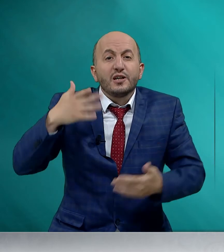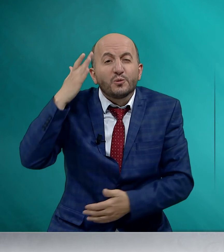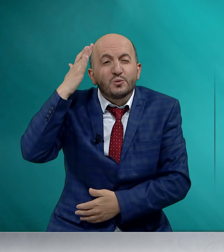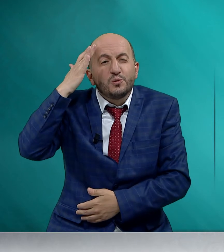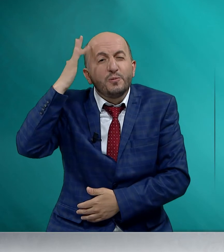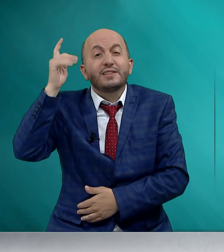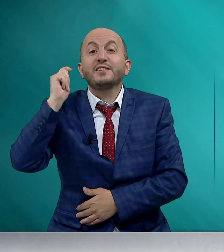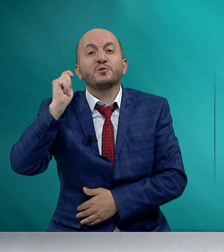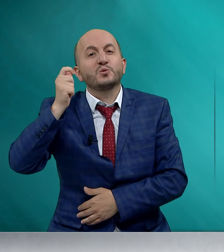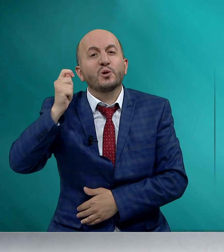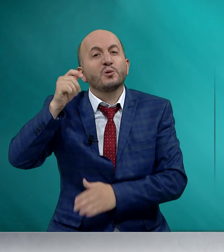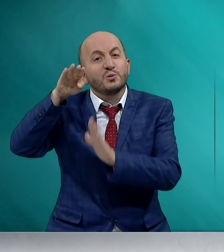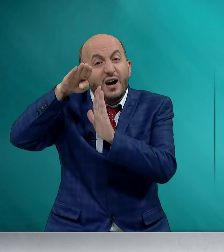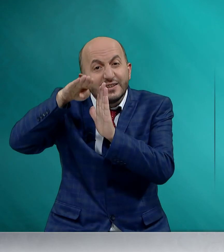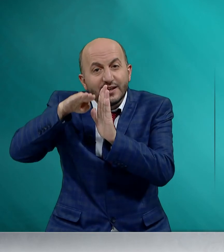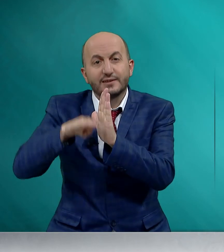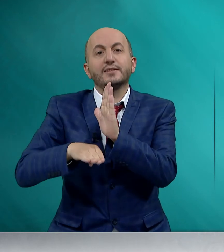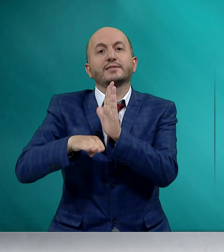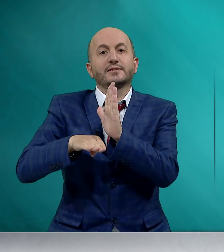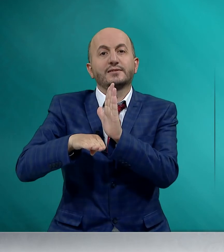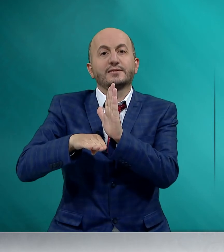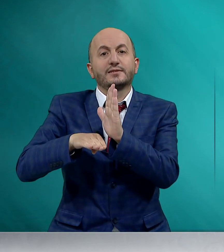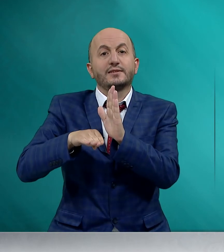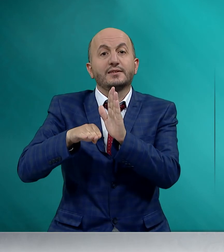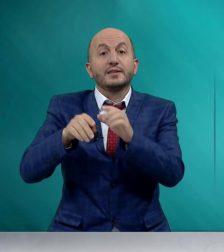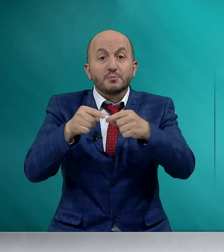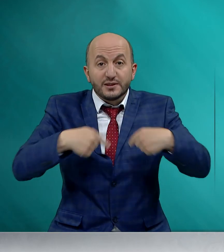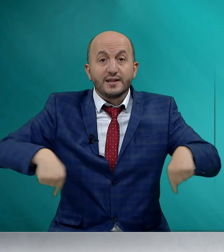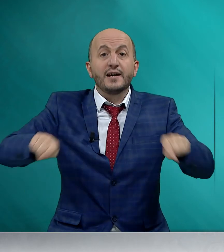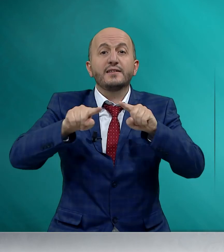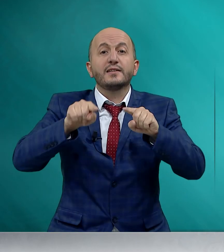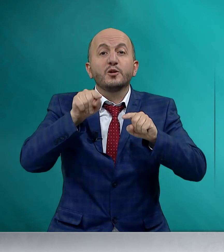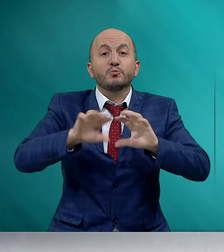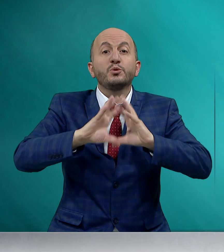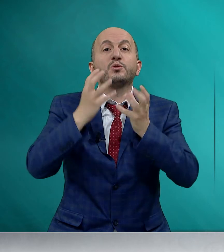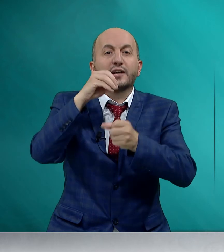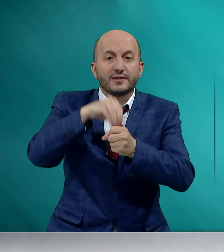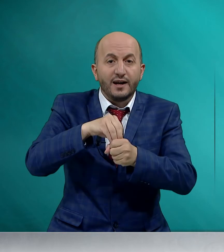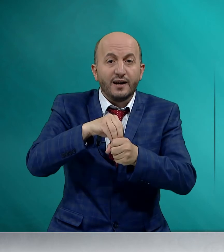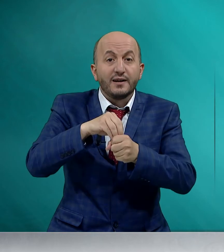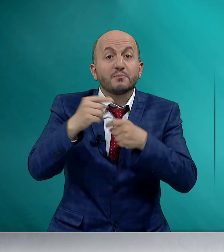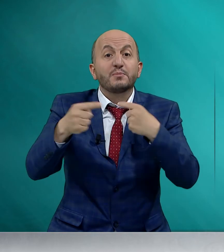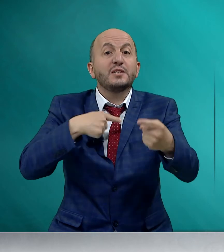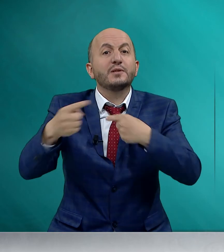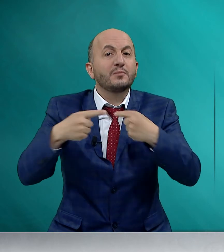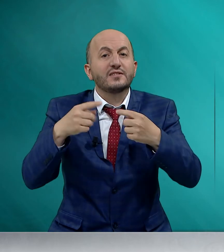gurbetin zorluğunu azaltır. Bizler bu dünyada birbirimize